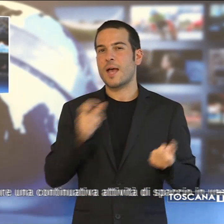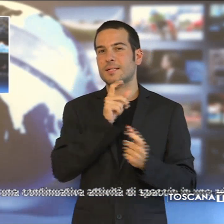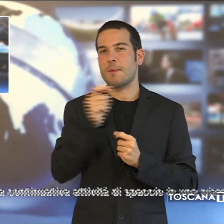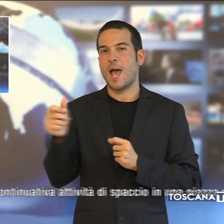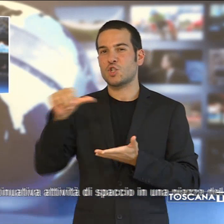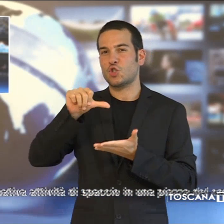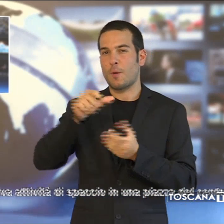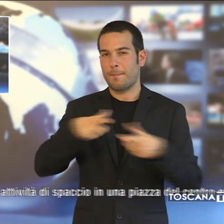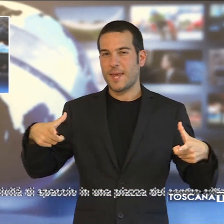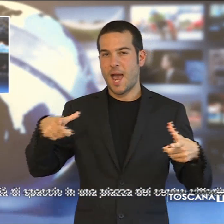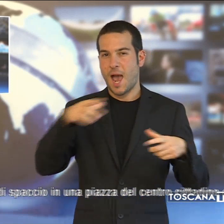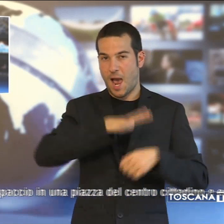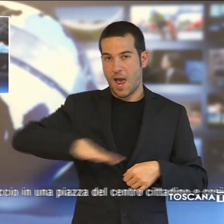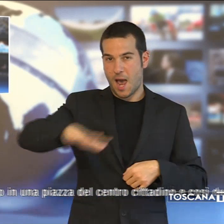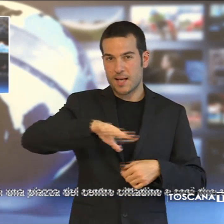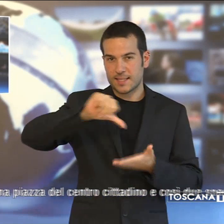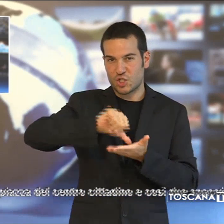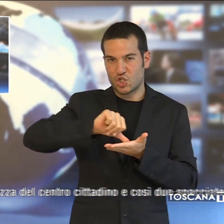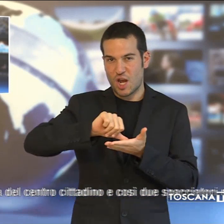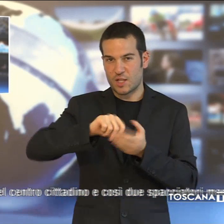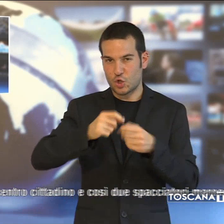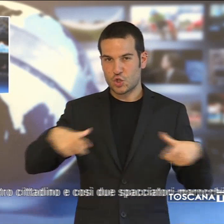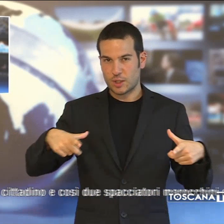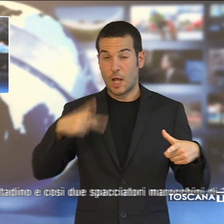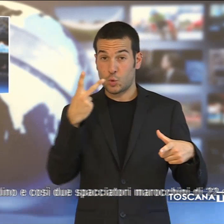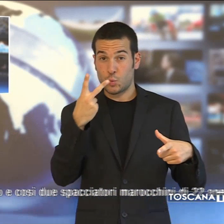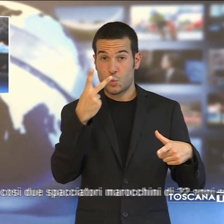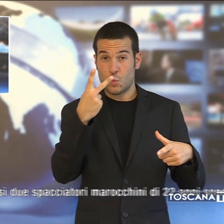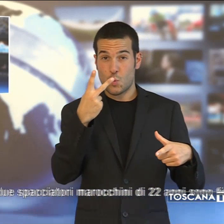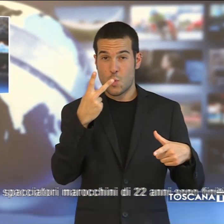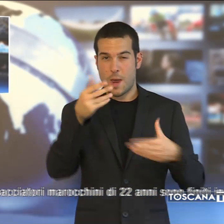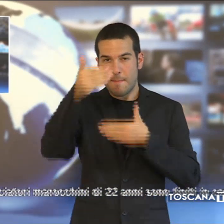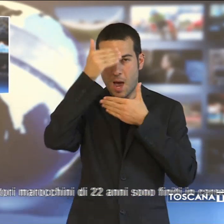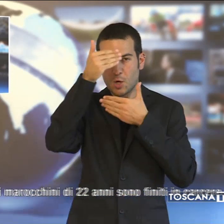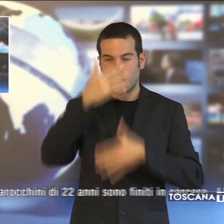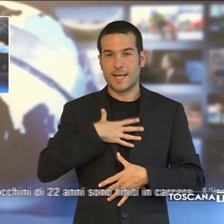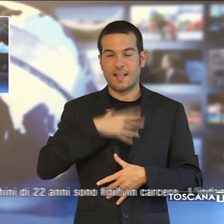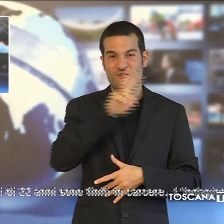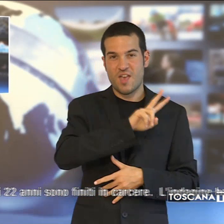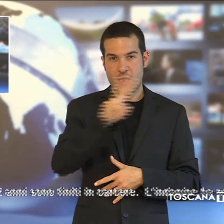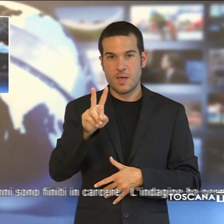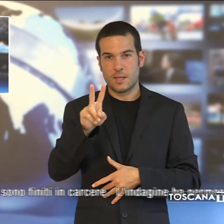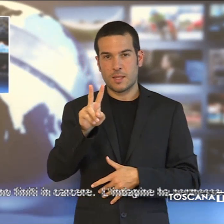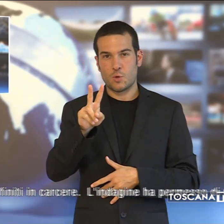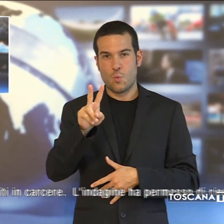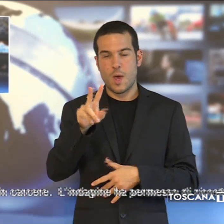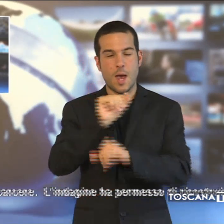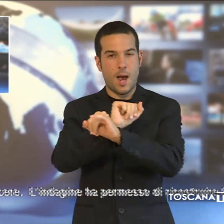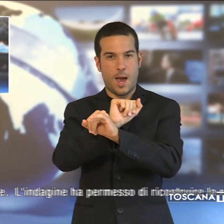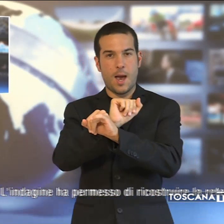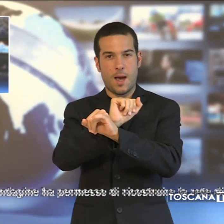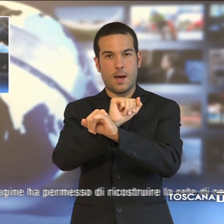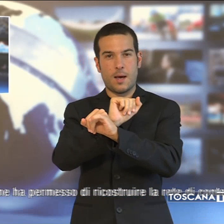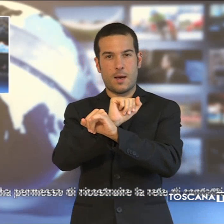cittadino e così due spacciatori marocchini di 22 anni sono finiti in carcere. L